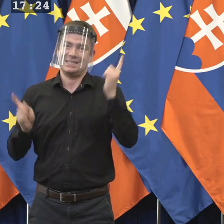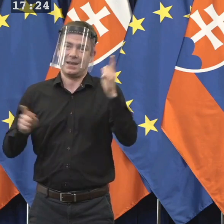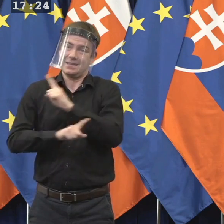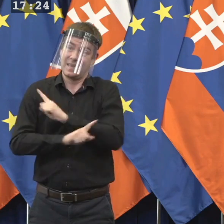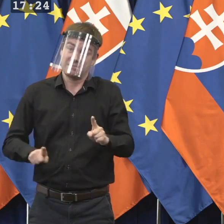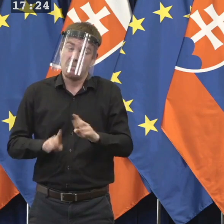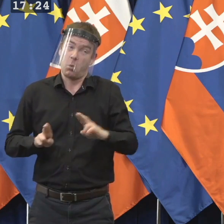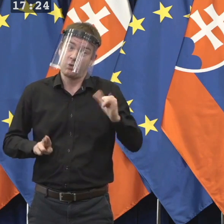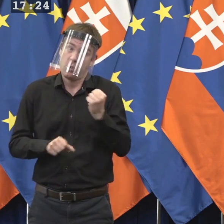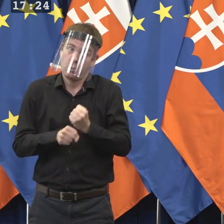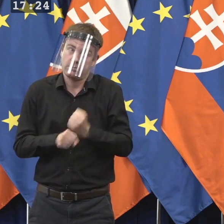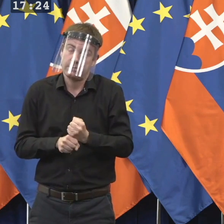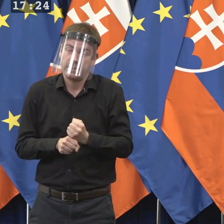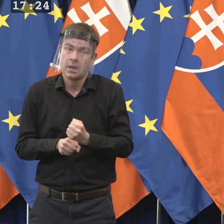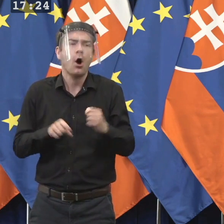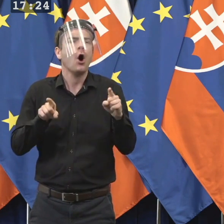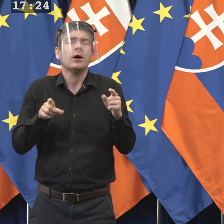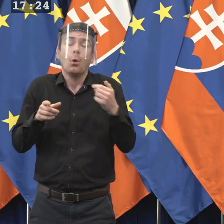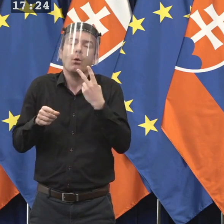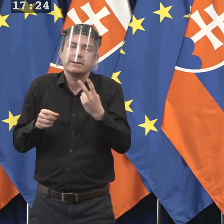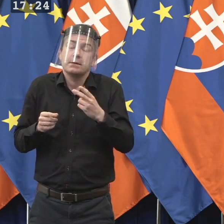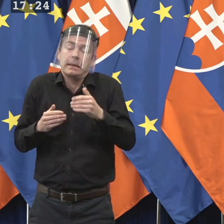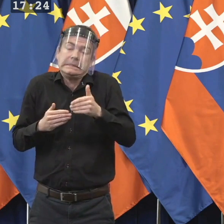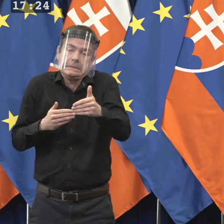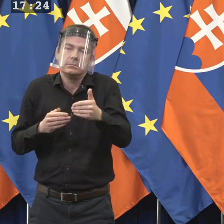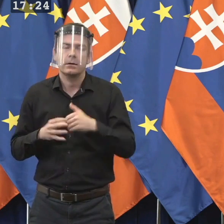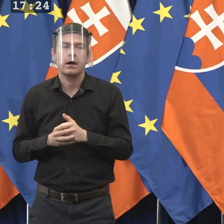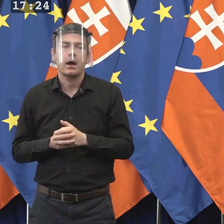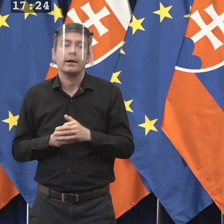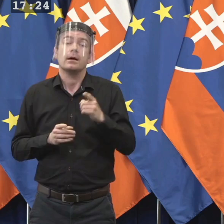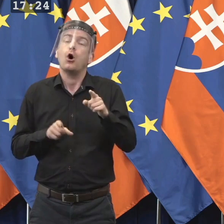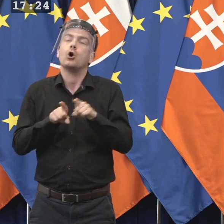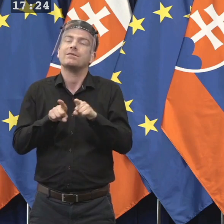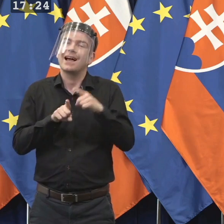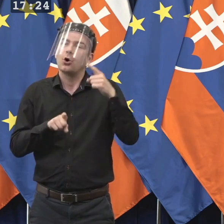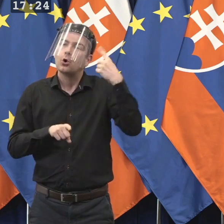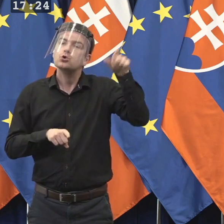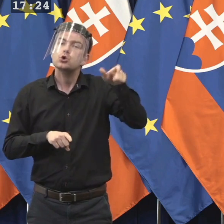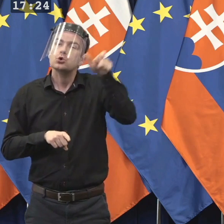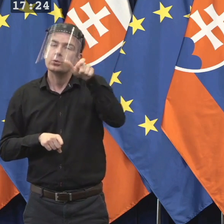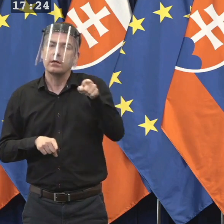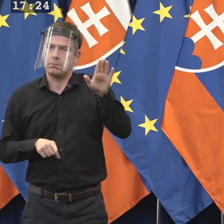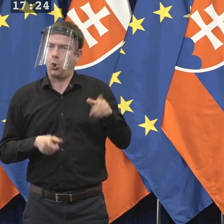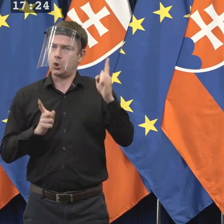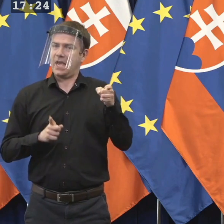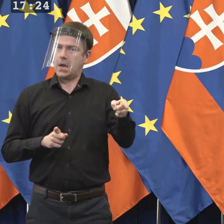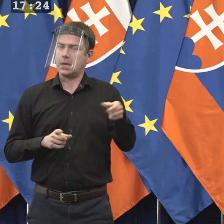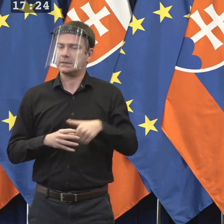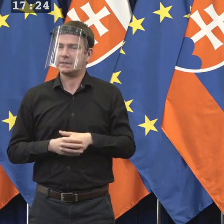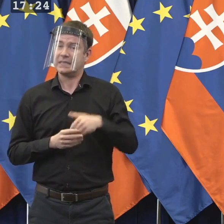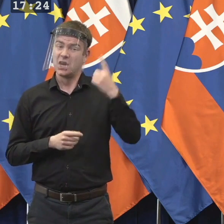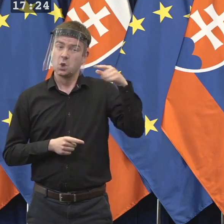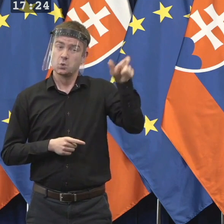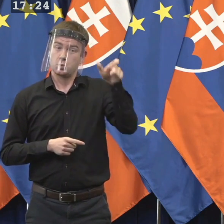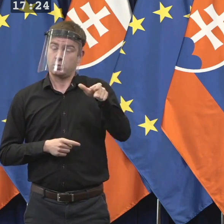ale študentov to bolo, povedzme si, že dobre cestoval možno niekto z Rostopáše. V prípade dôchodcov to je ale mimoriadné ohrozenie ich života. Hovorím z tohto miesta.